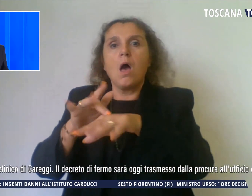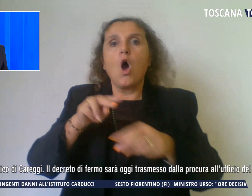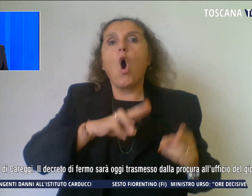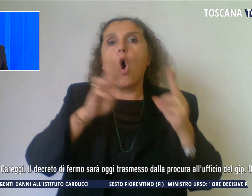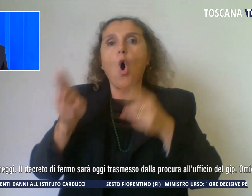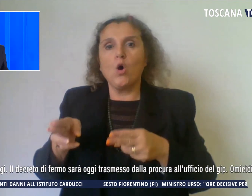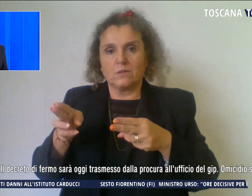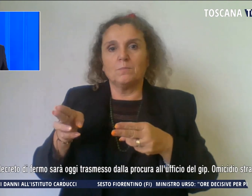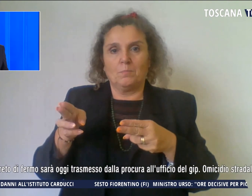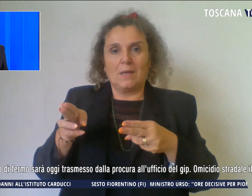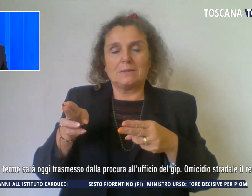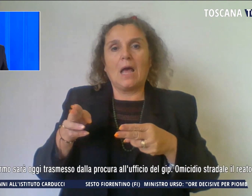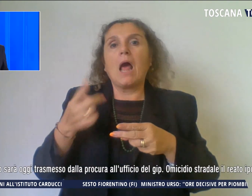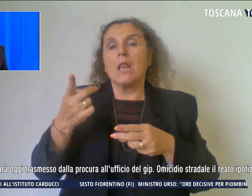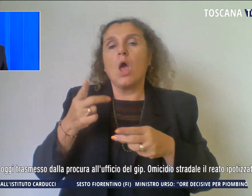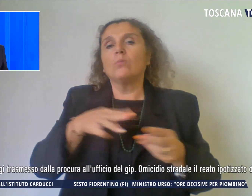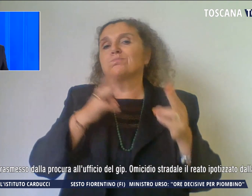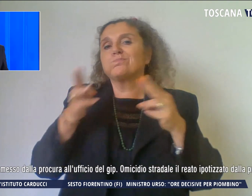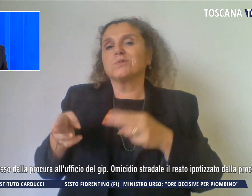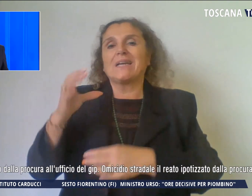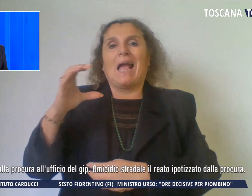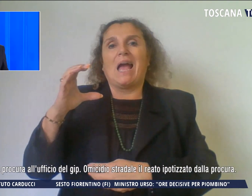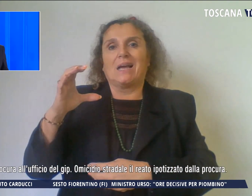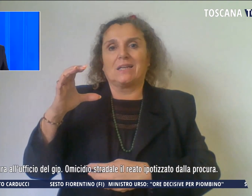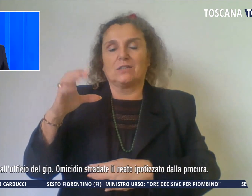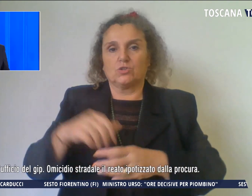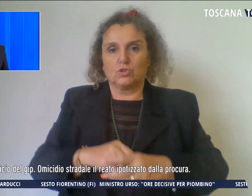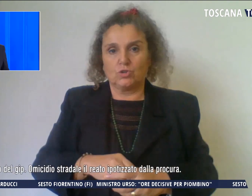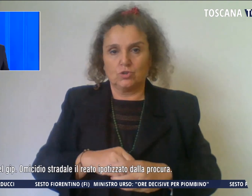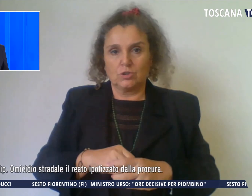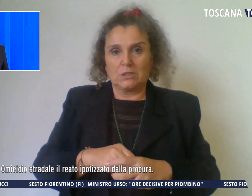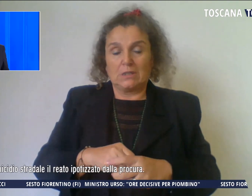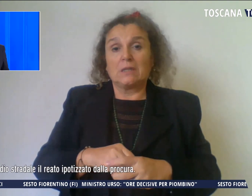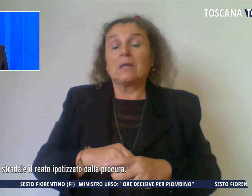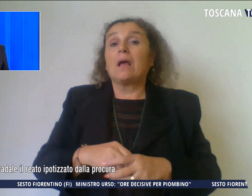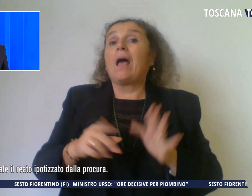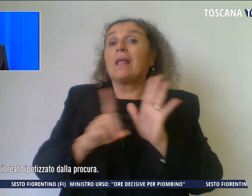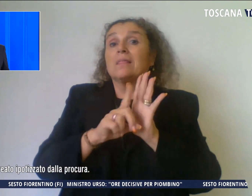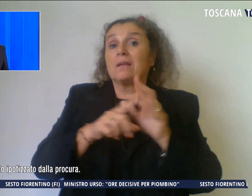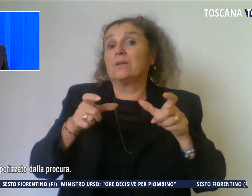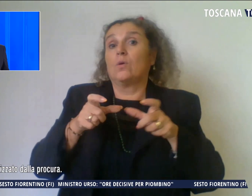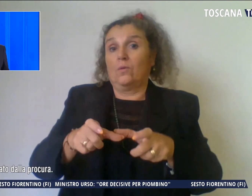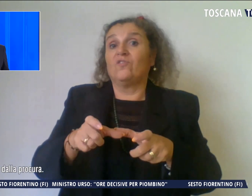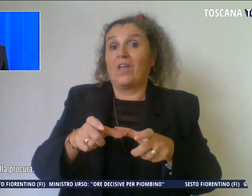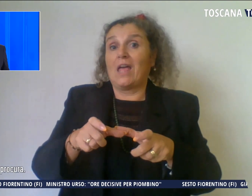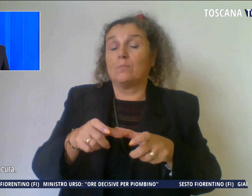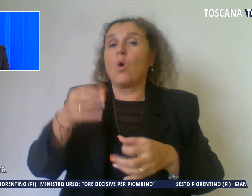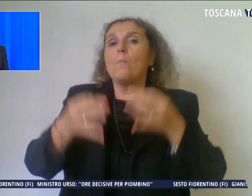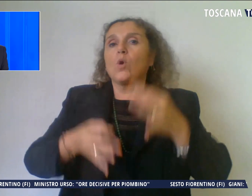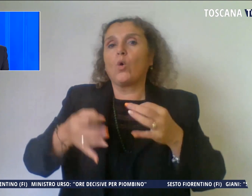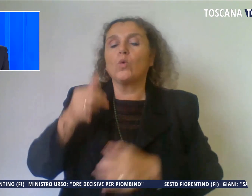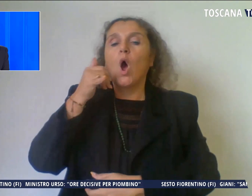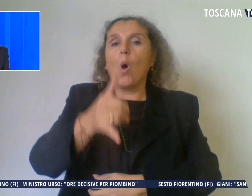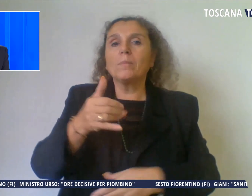attualmente ricoverato al policlinico di Careggi. Il decreto di fermo sarà trasmesso alla procura, omicidio stradale,